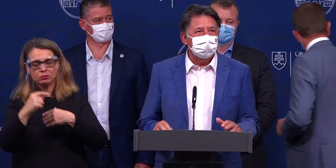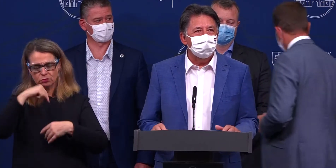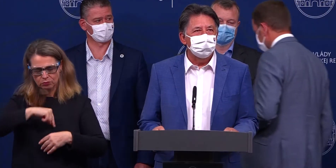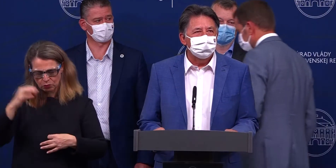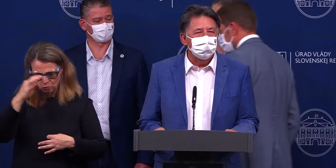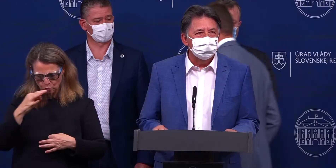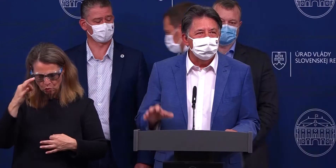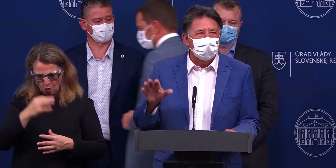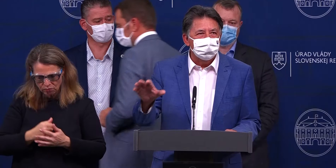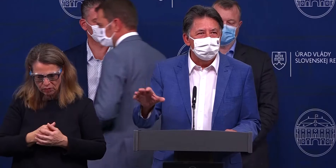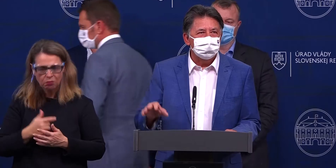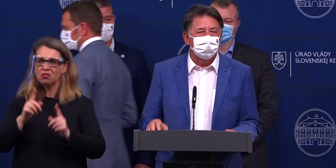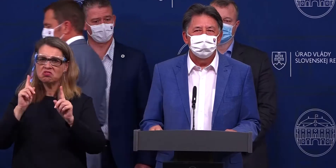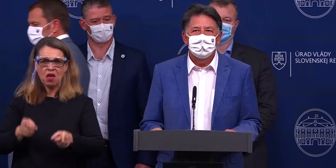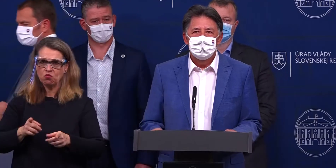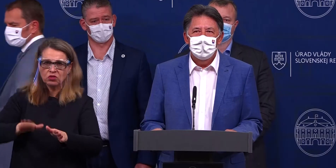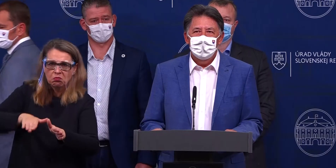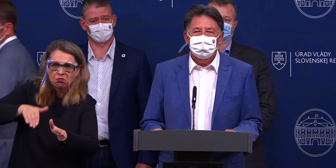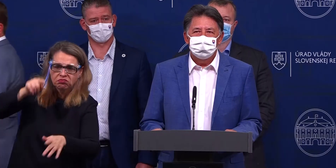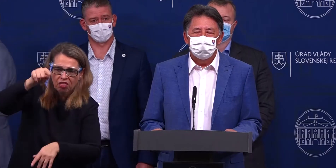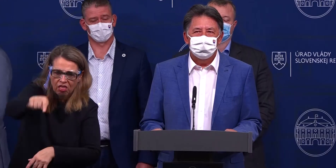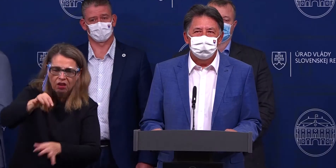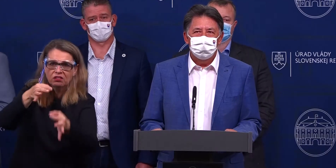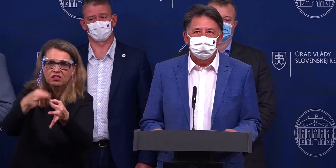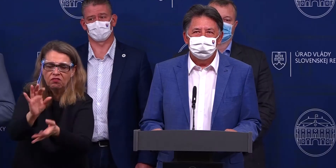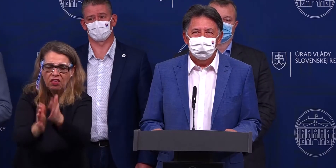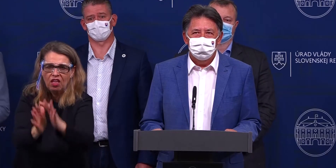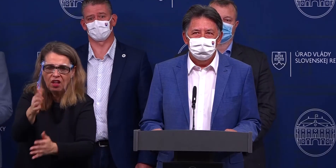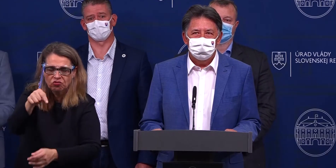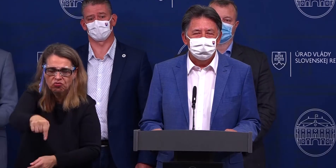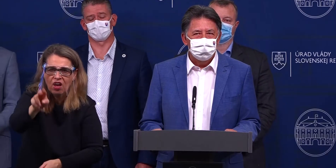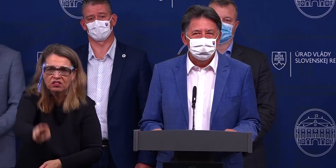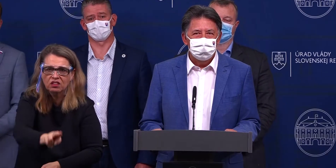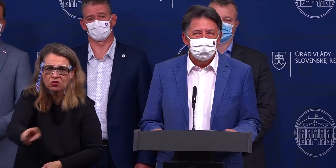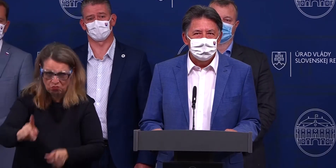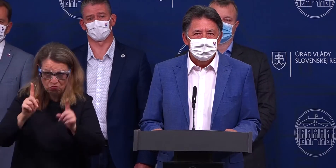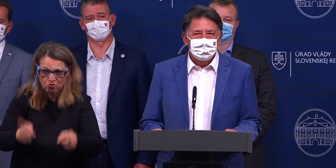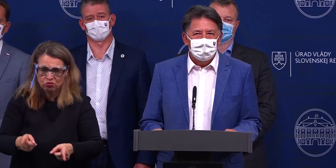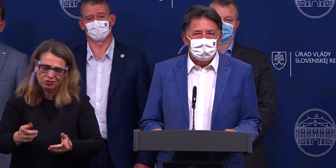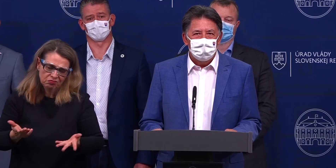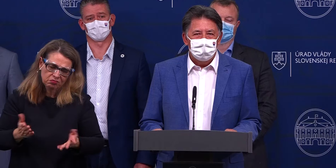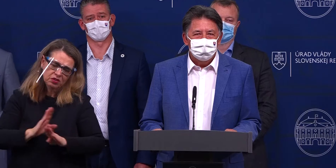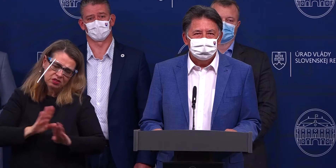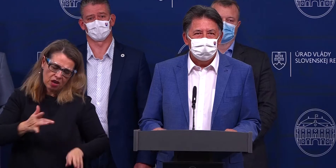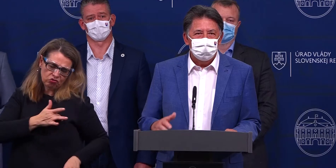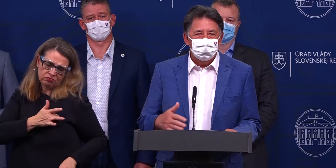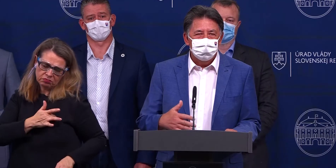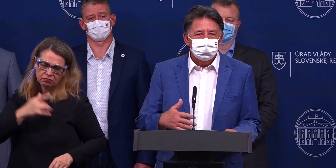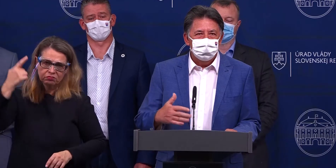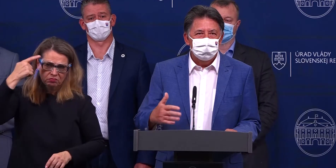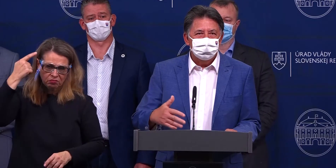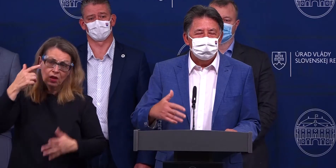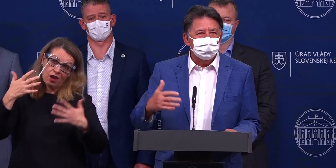cenu ísť zapaliť cviečku na to miesto, kde spočíva náš príbuzný. Alebo sa